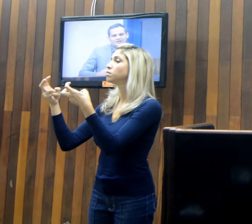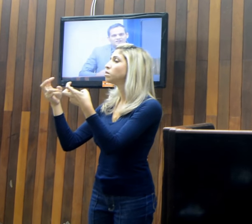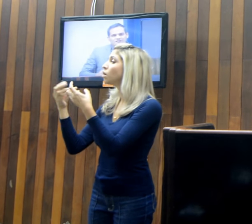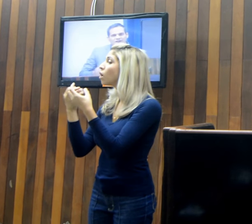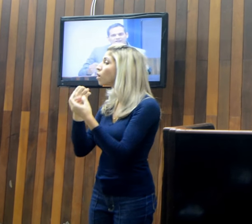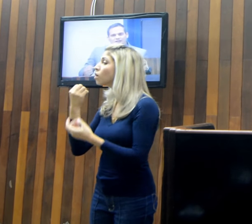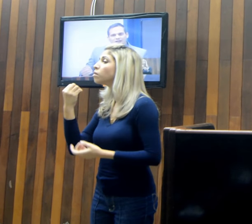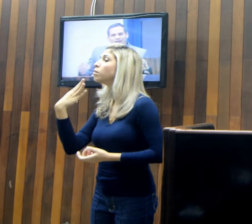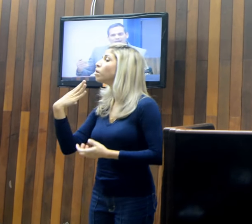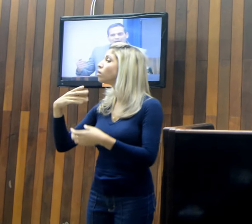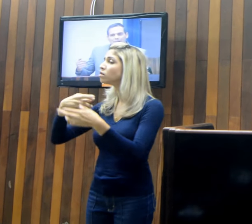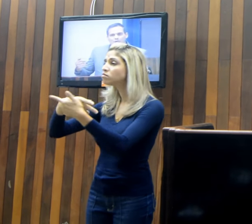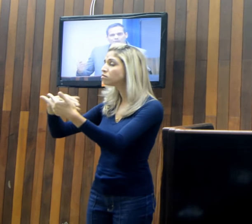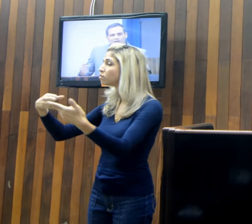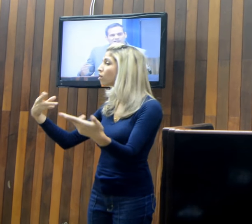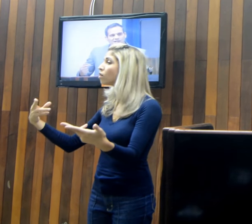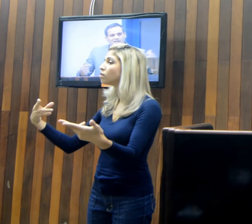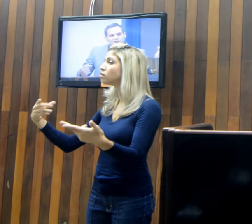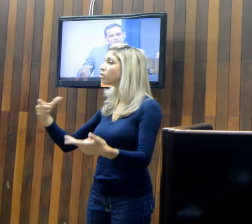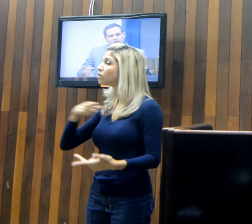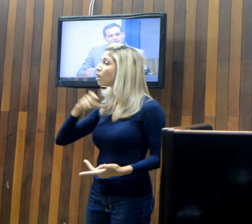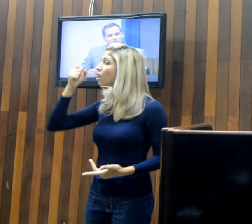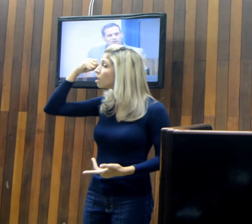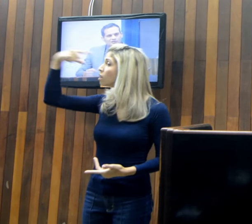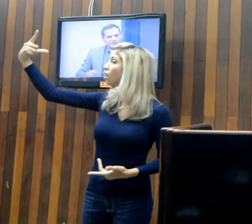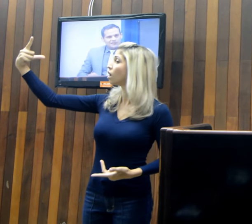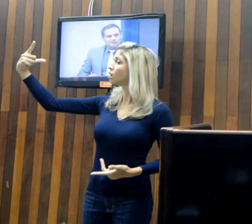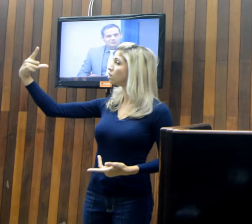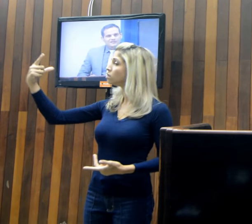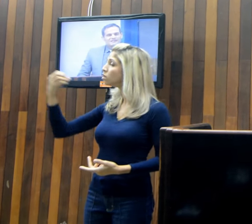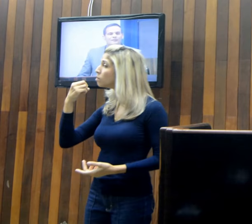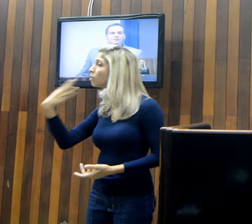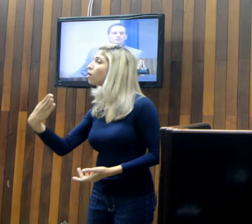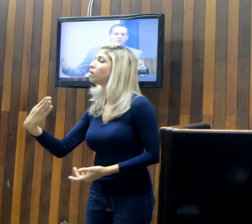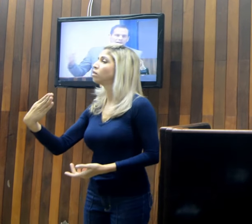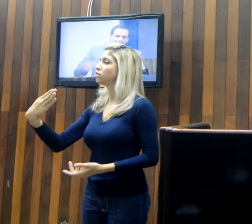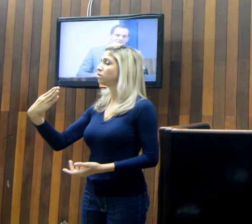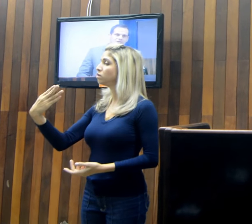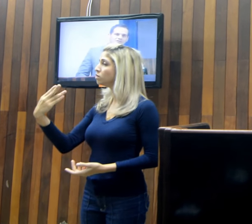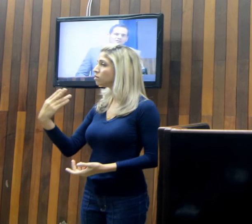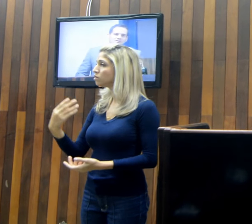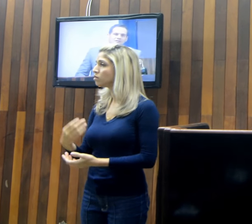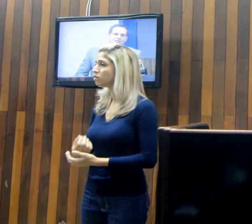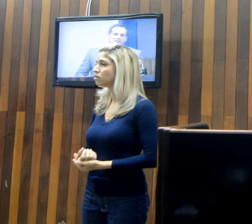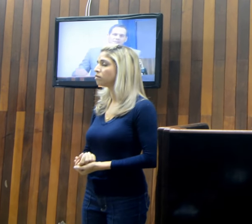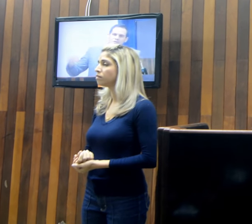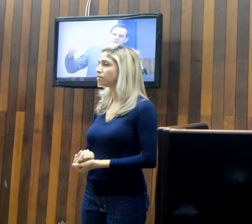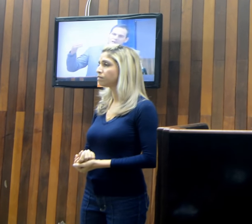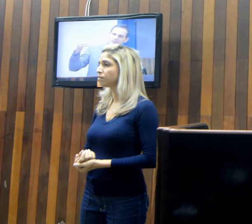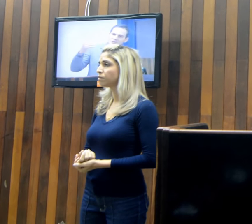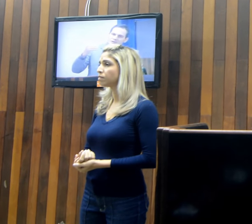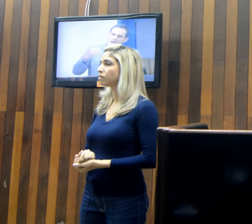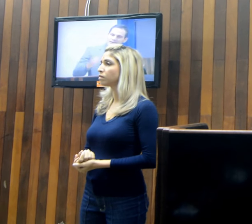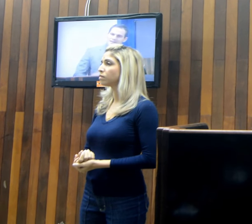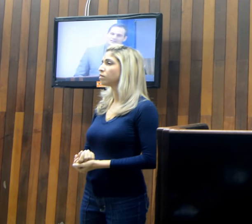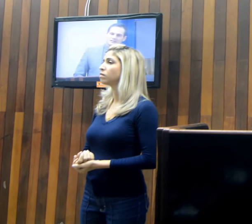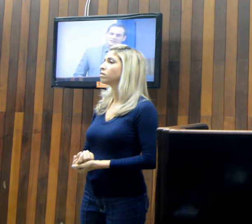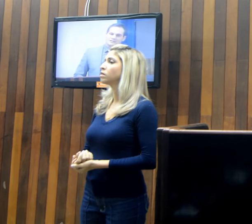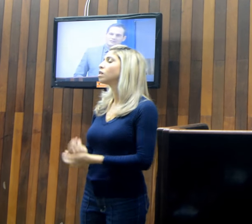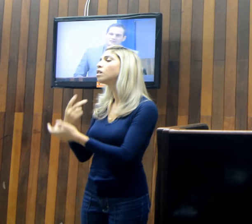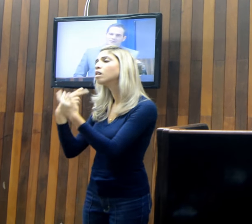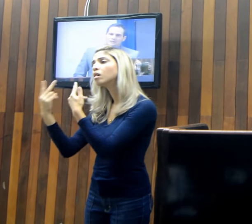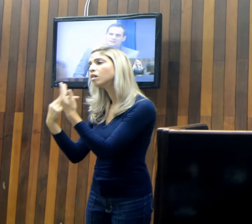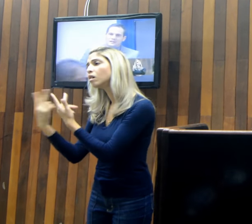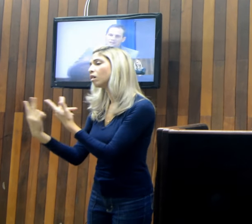vem a proposta de um mesmo modelo, sempre de um lado, sempre de uma mesma corrente,